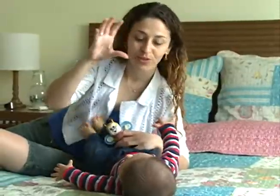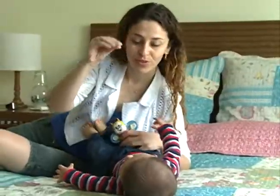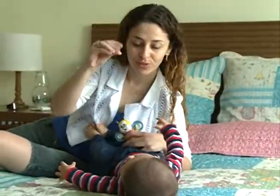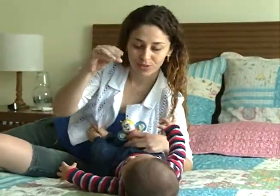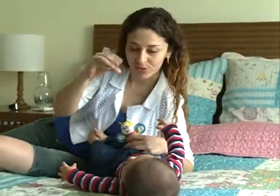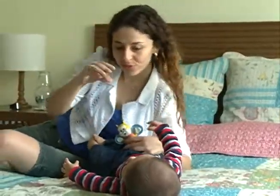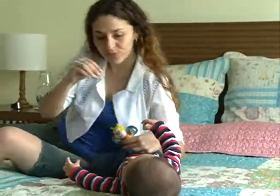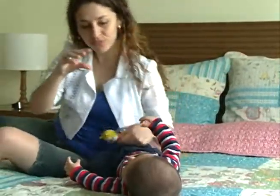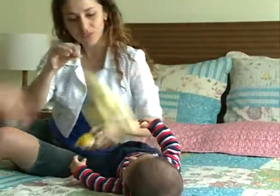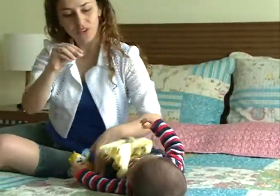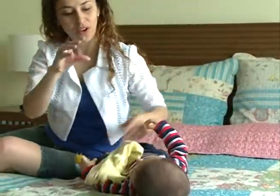Cachorro